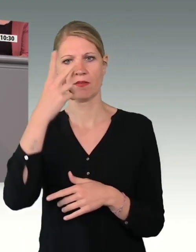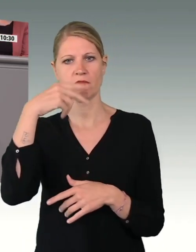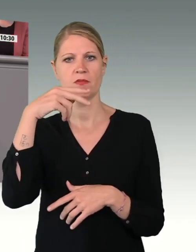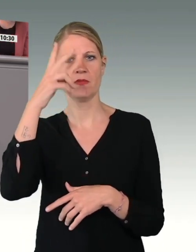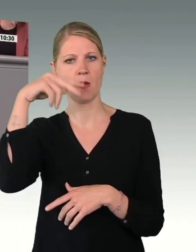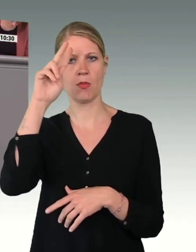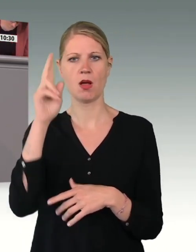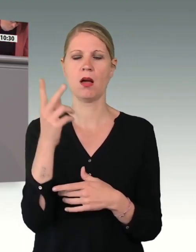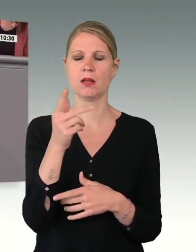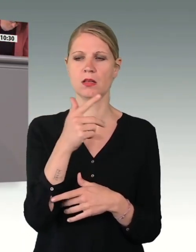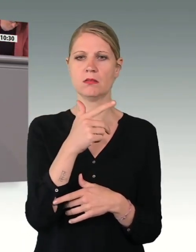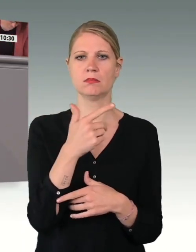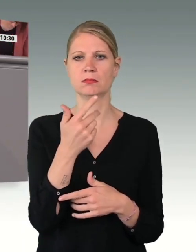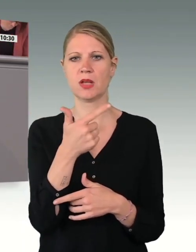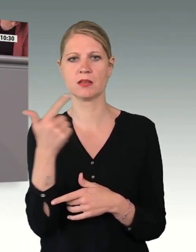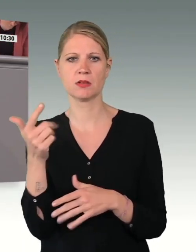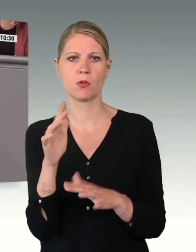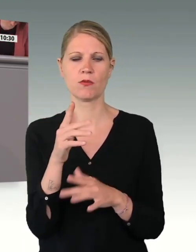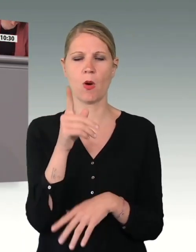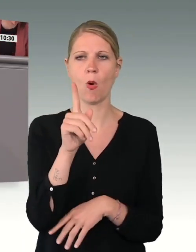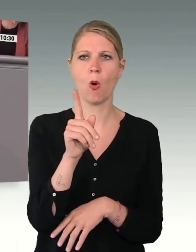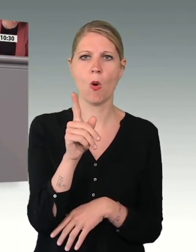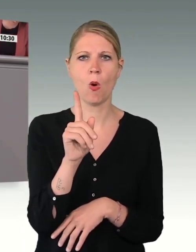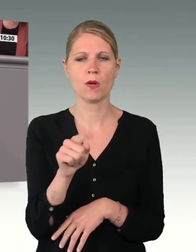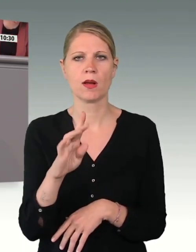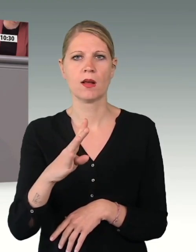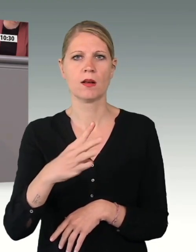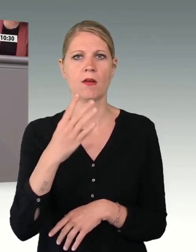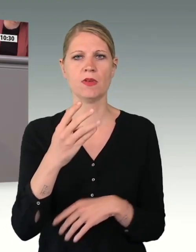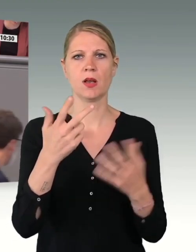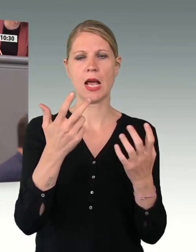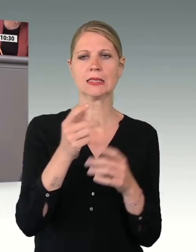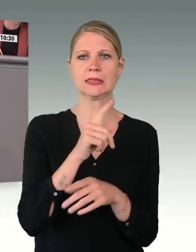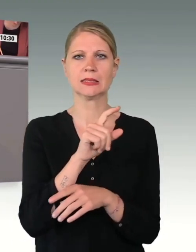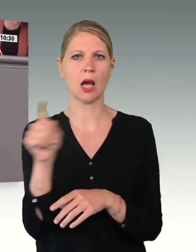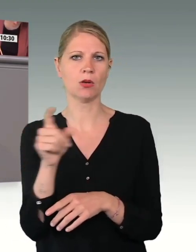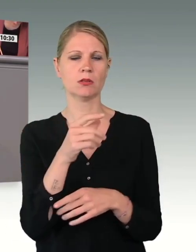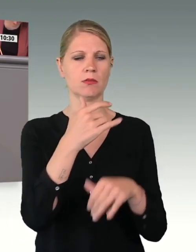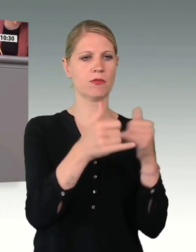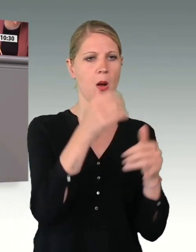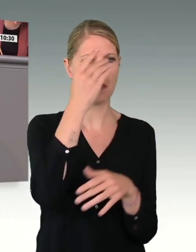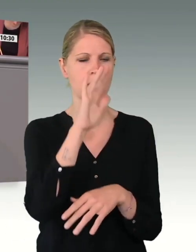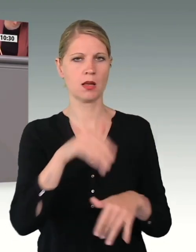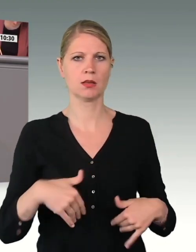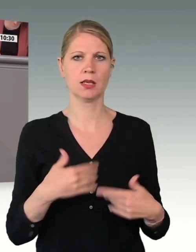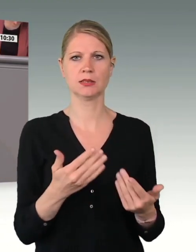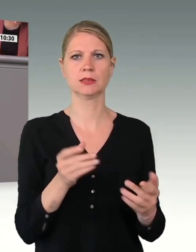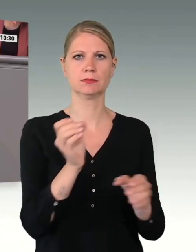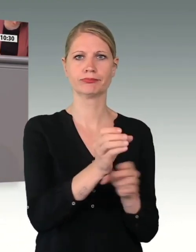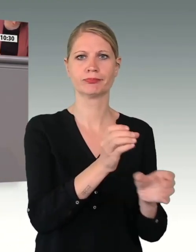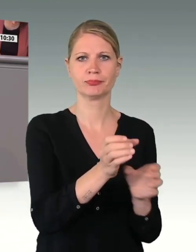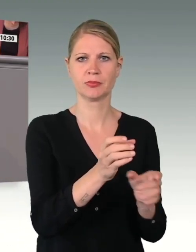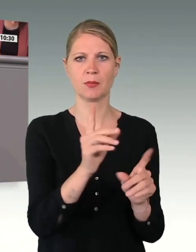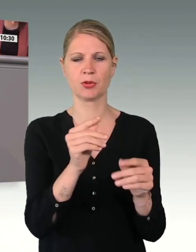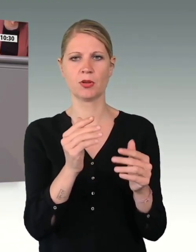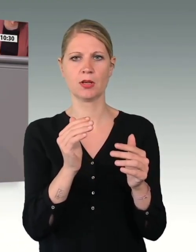fast 184.000 Frauen und Männer ihren Dienst bei der Bundeswehr. Das ist eine Differenz von fast